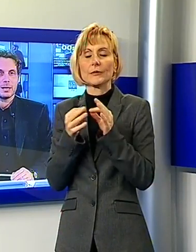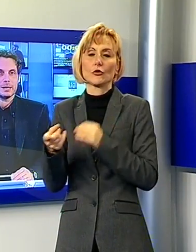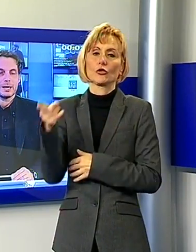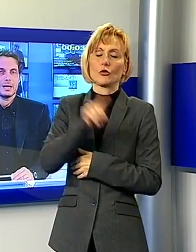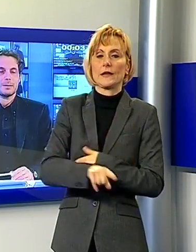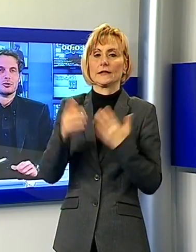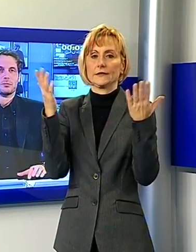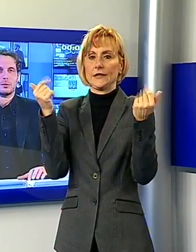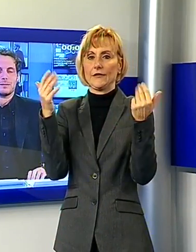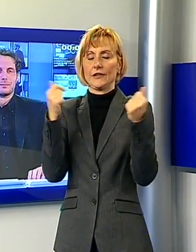linea alla pagina sportiva